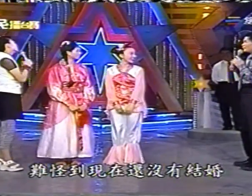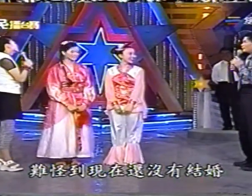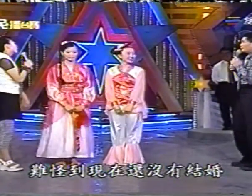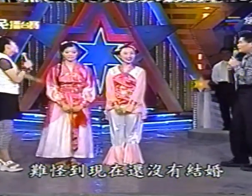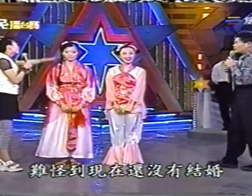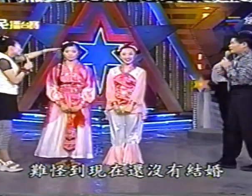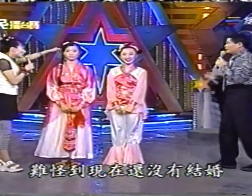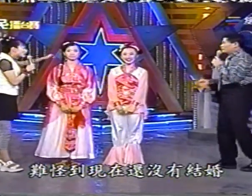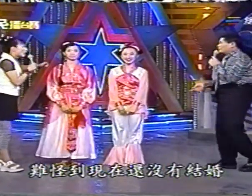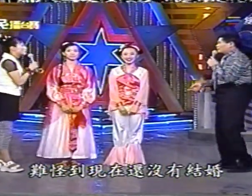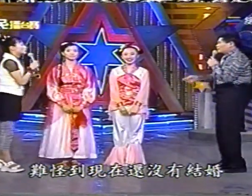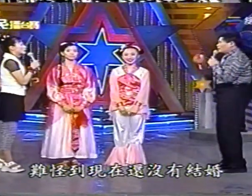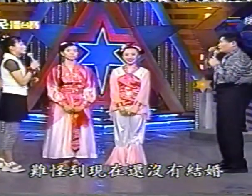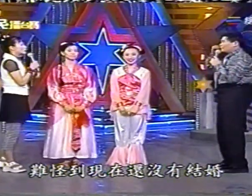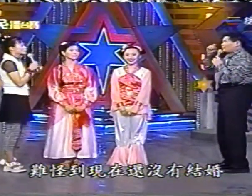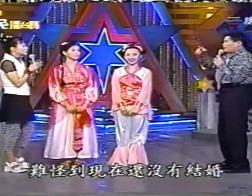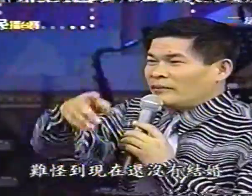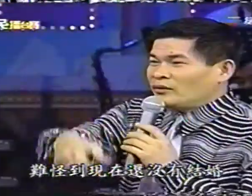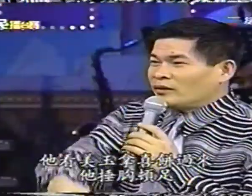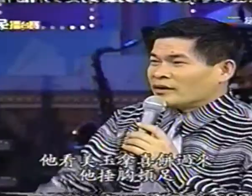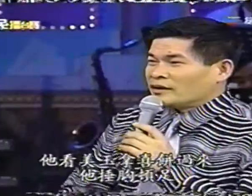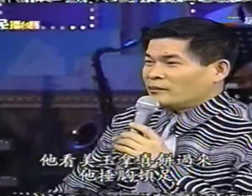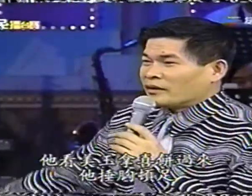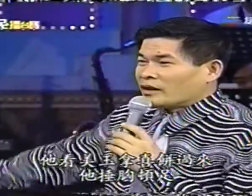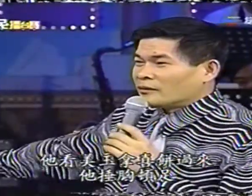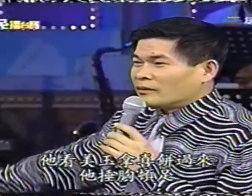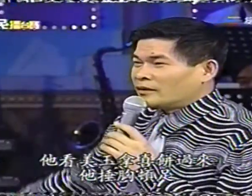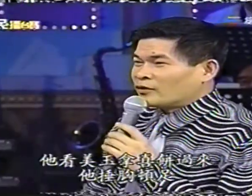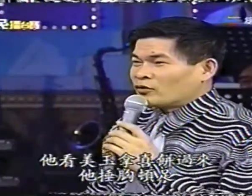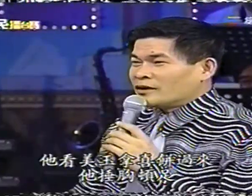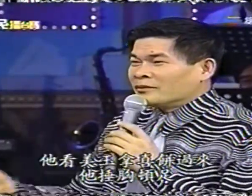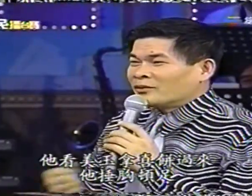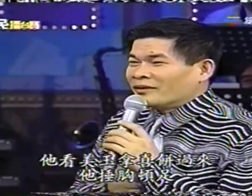難怪到現在還沒有結婚美玉拿喜餅來喔 她從事不看